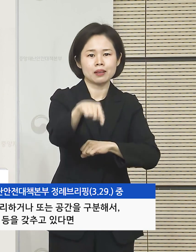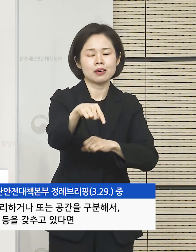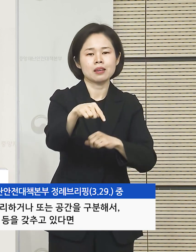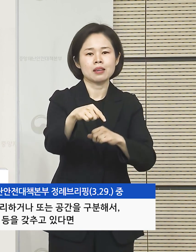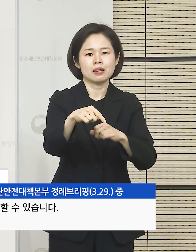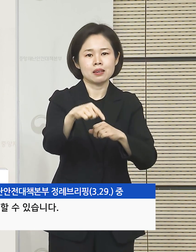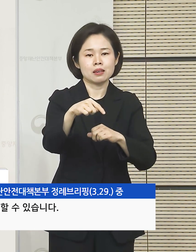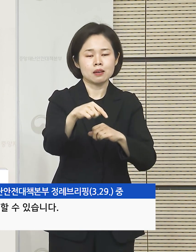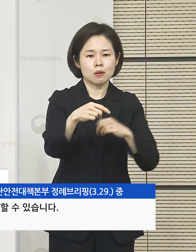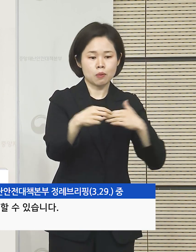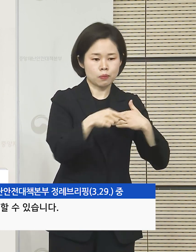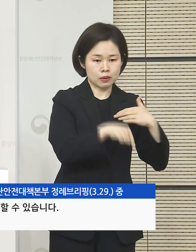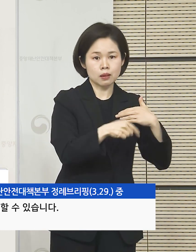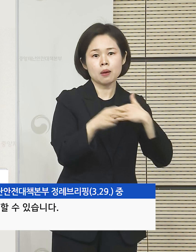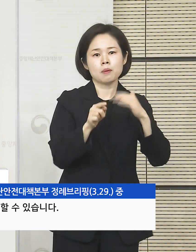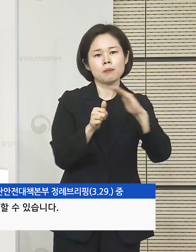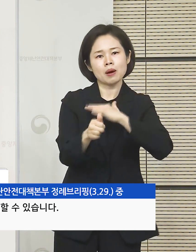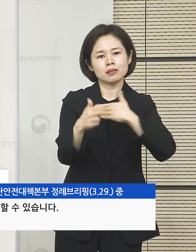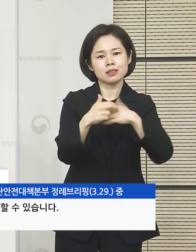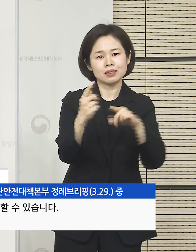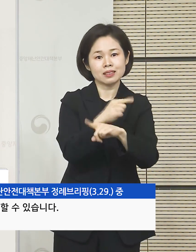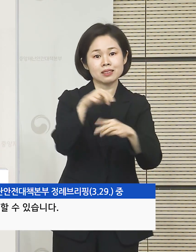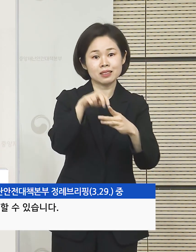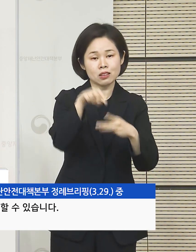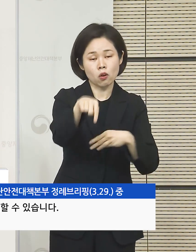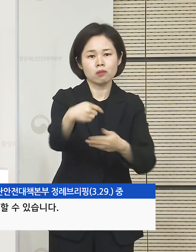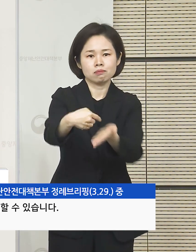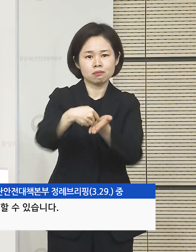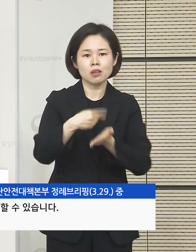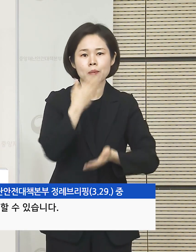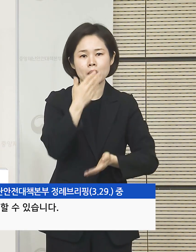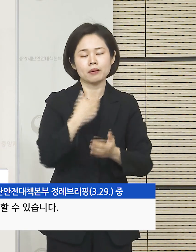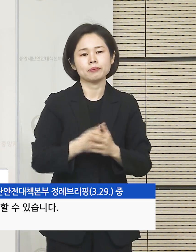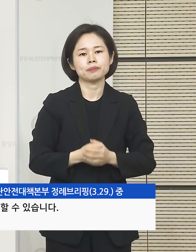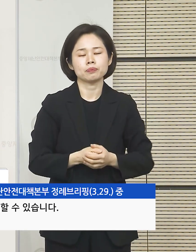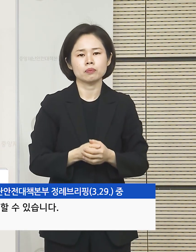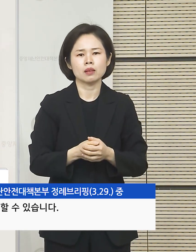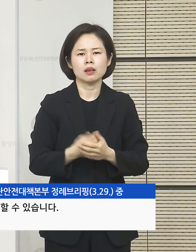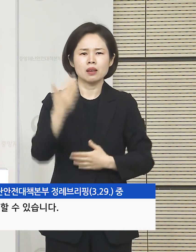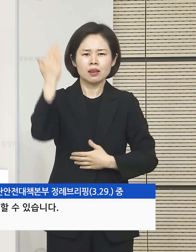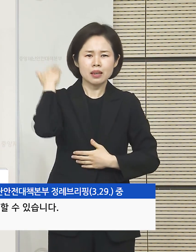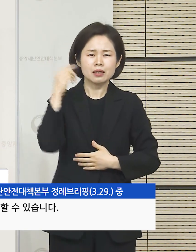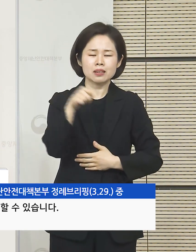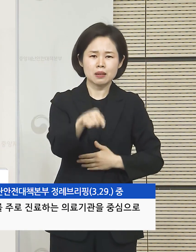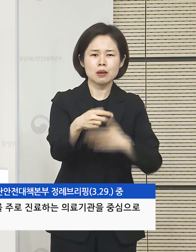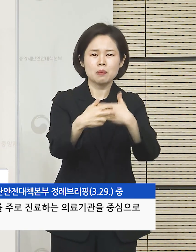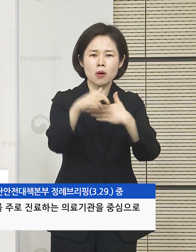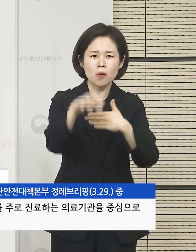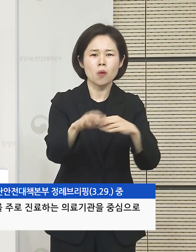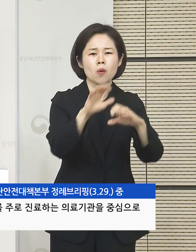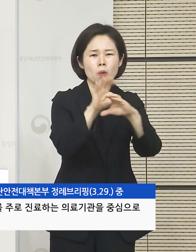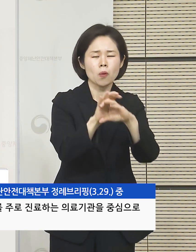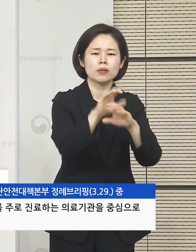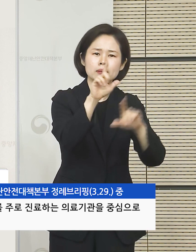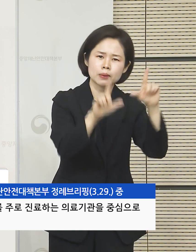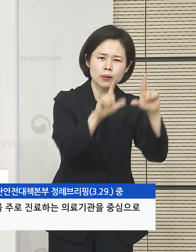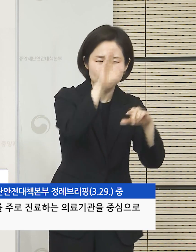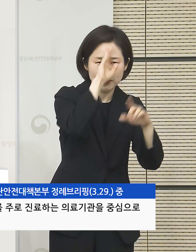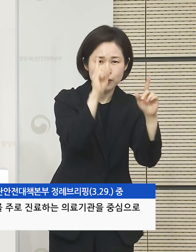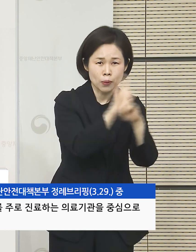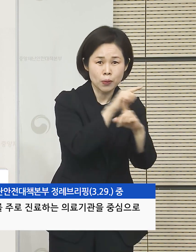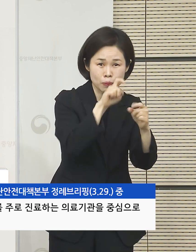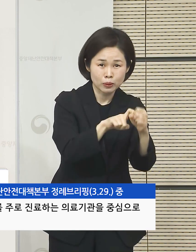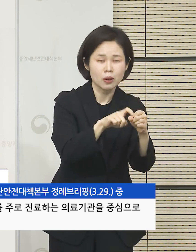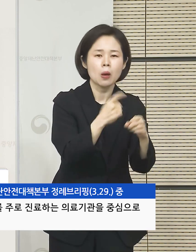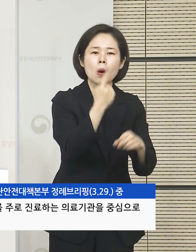등을 갖추고 있다면 어느 기관이든지 재택치료자에 대한 외래진료에 참여할 수 있습니다. 기존에는 코로나